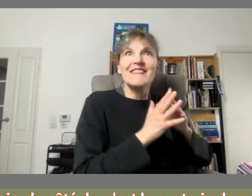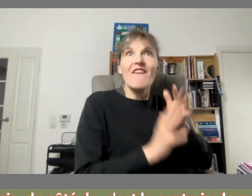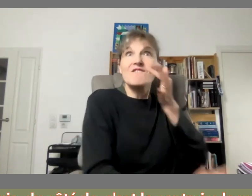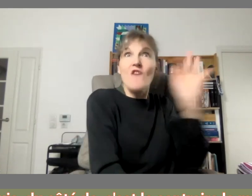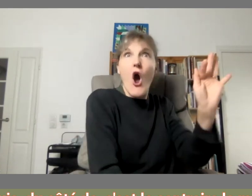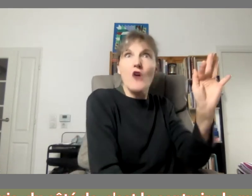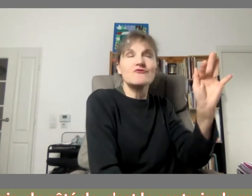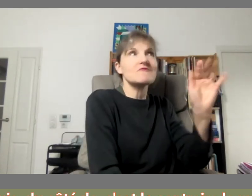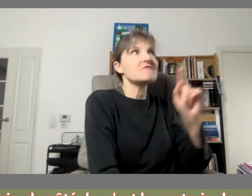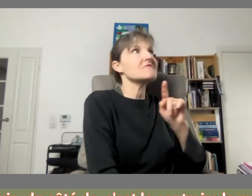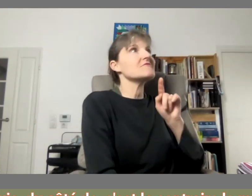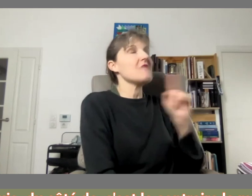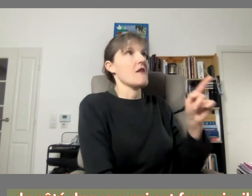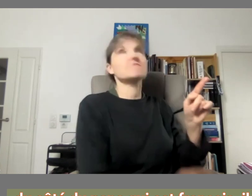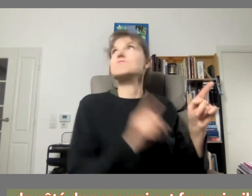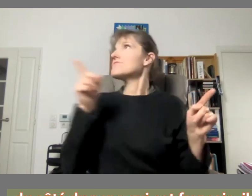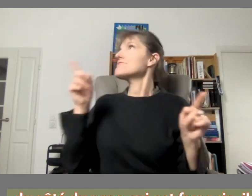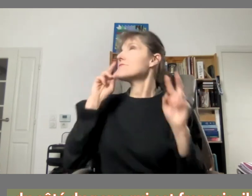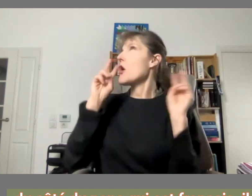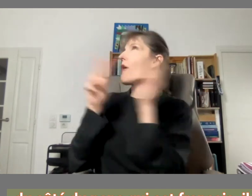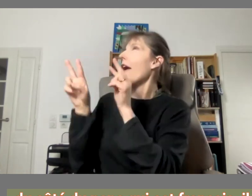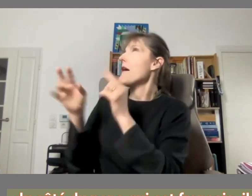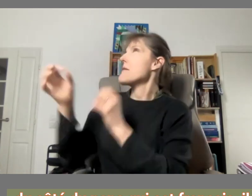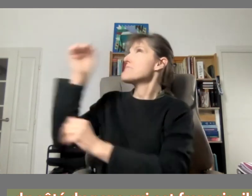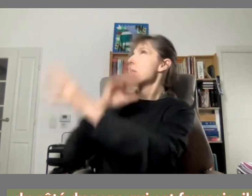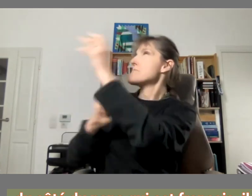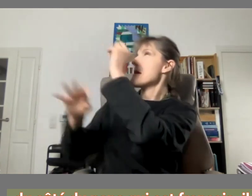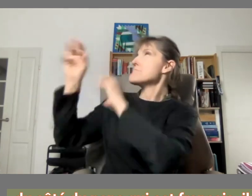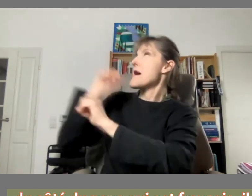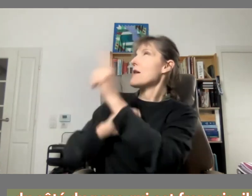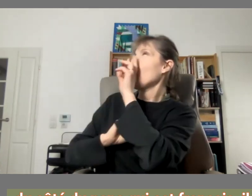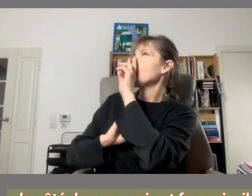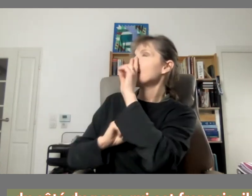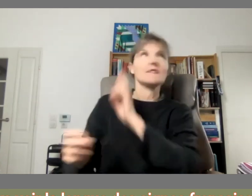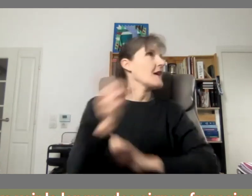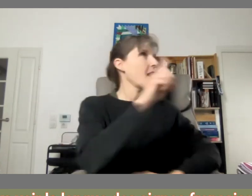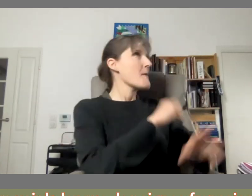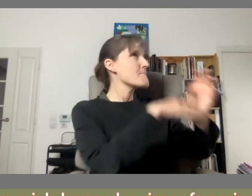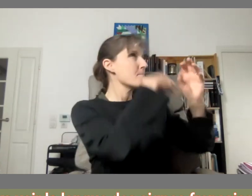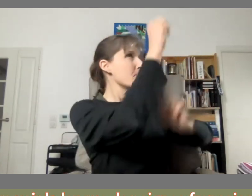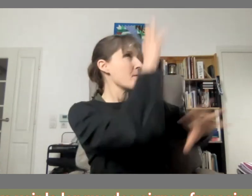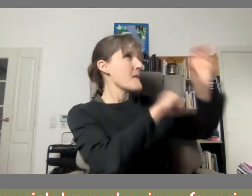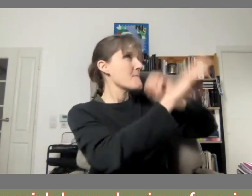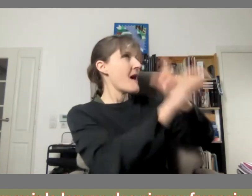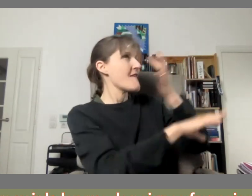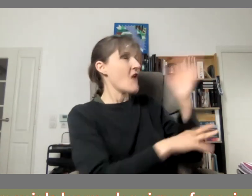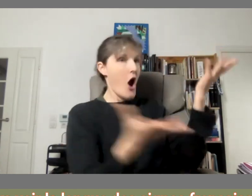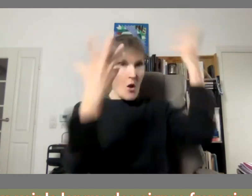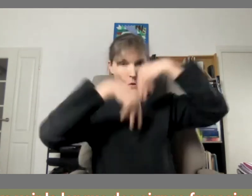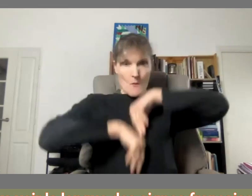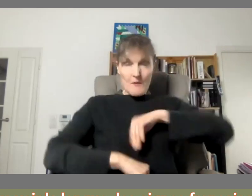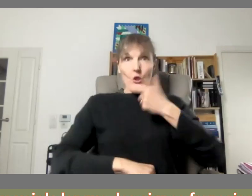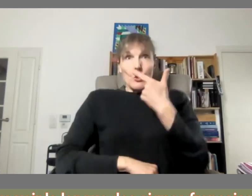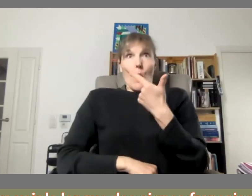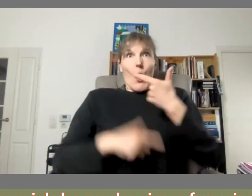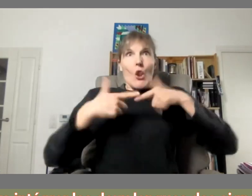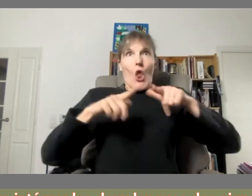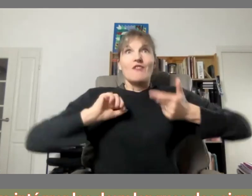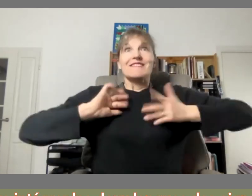c'est le contraire c'est la maman du côté du papa qui est français il va voir la langue des signes française il va intégrer